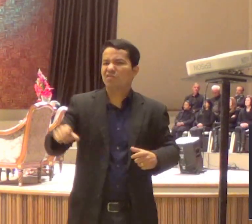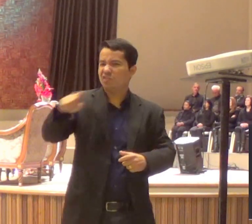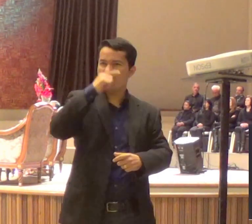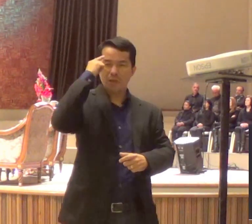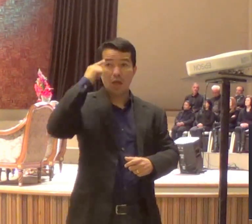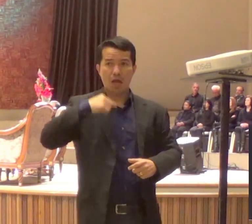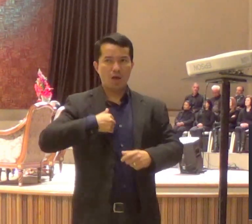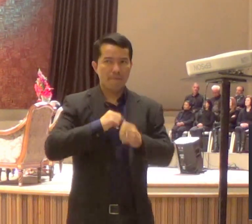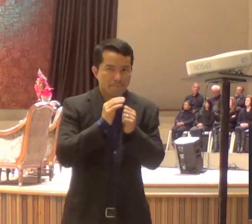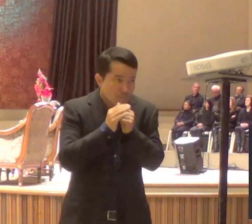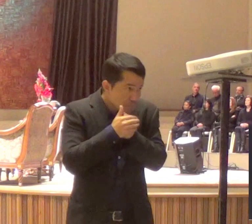acordos,